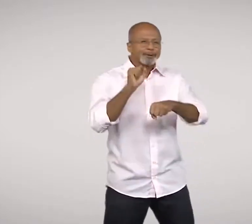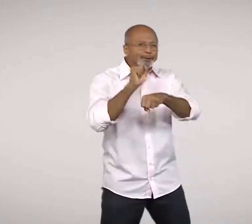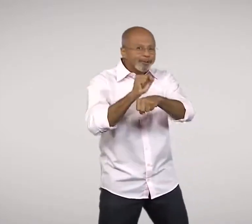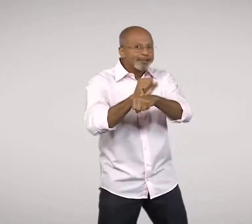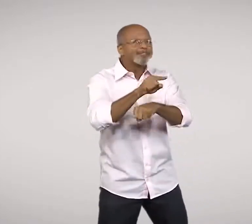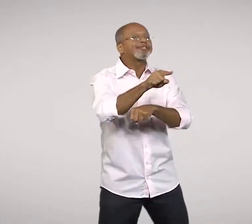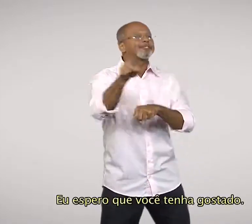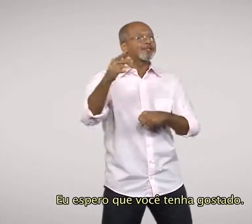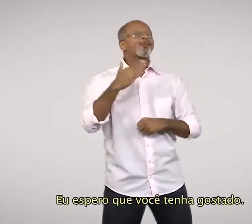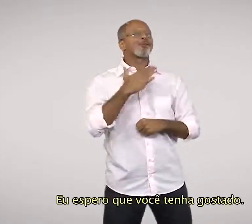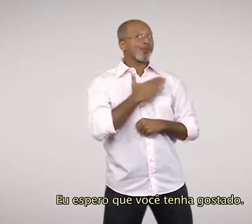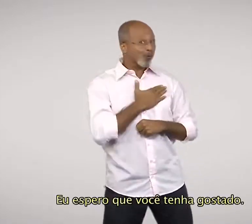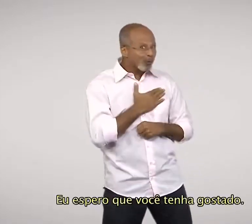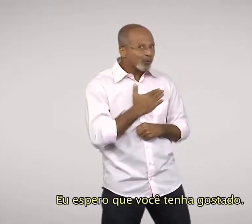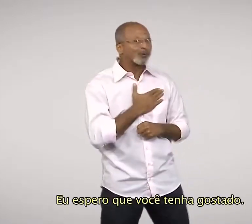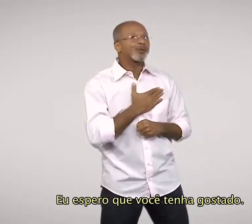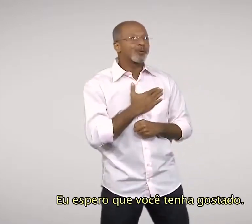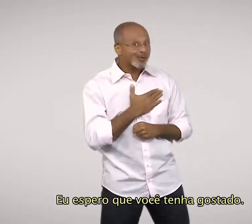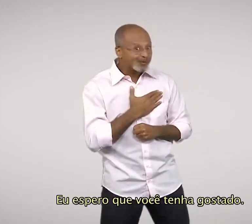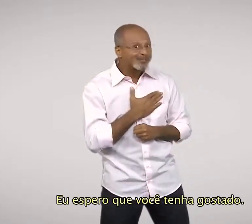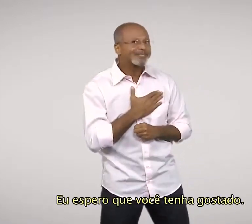Eu espero que você tenha gostado